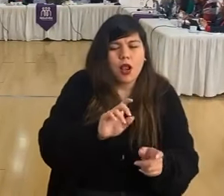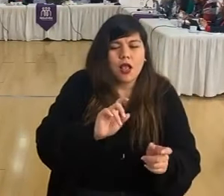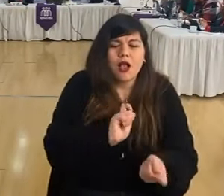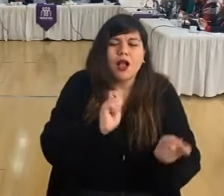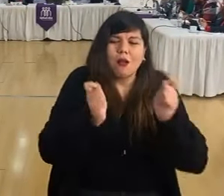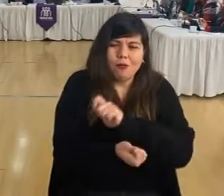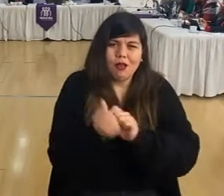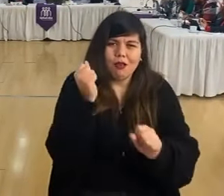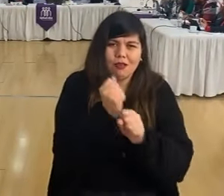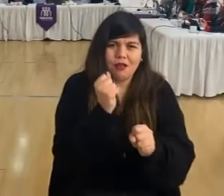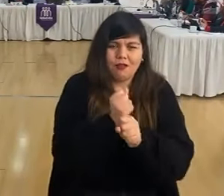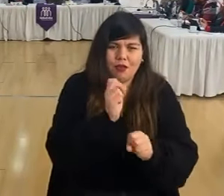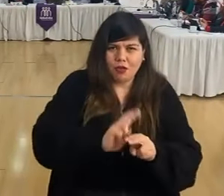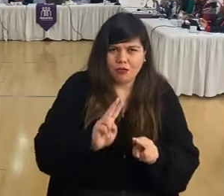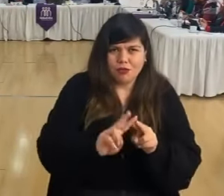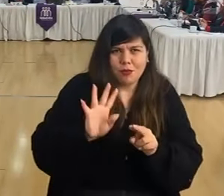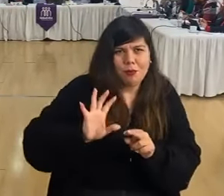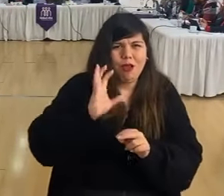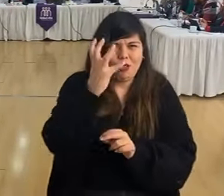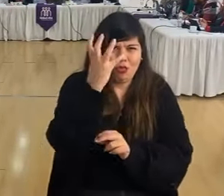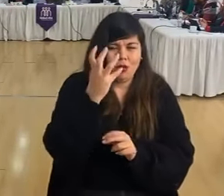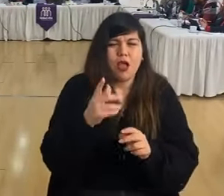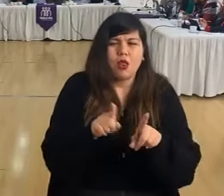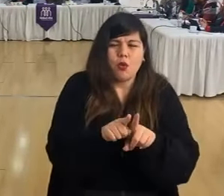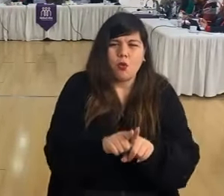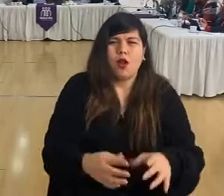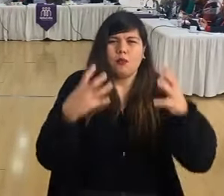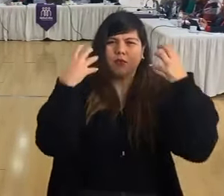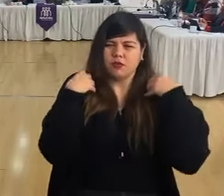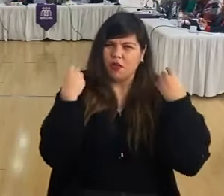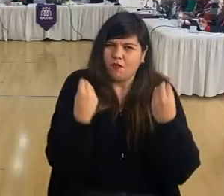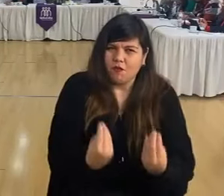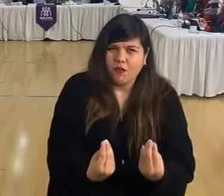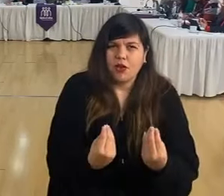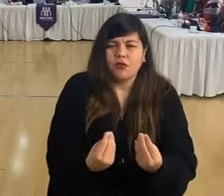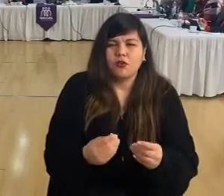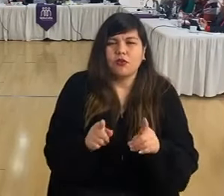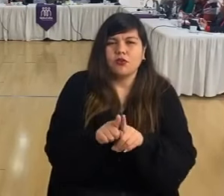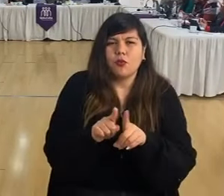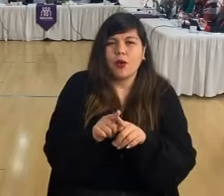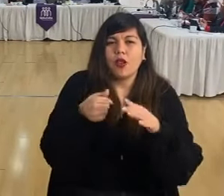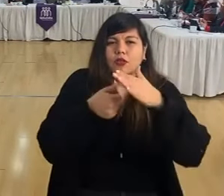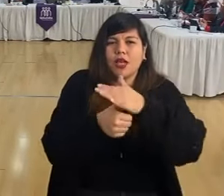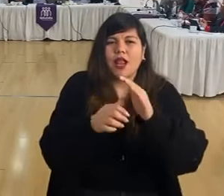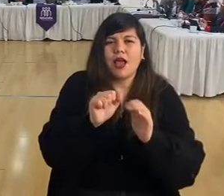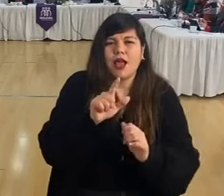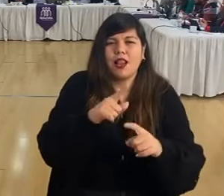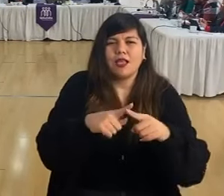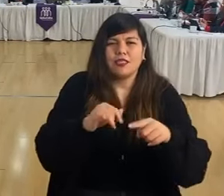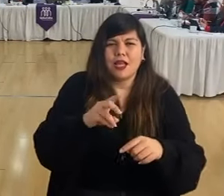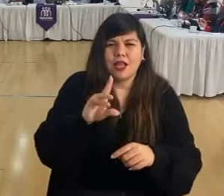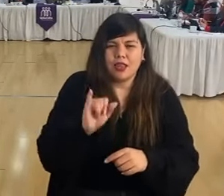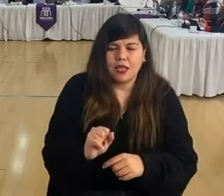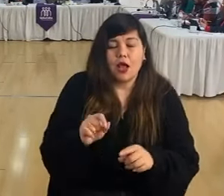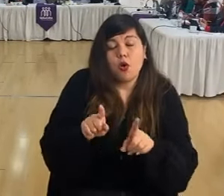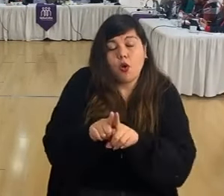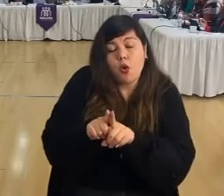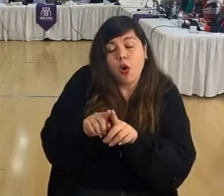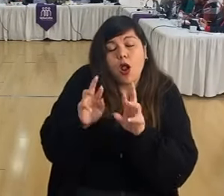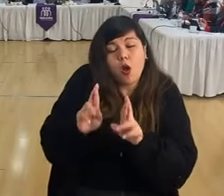que hemos ido realizando. Es una tremenda responsabilidad y qué bueno que la concejala Alexandra lo tenga hoy día y espero que lo valore